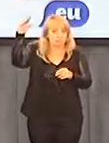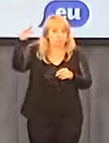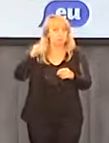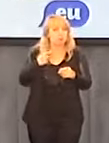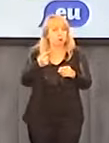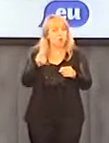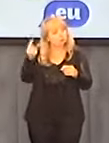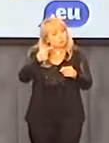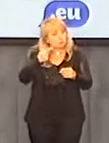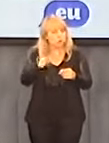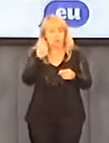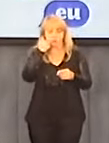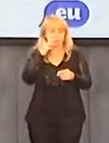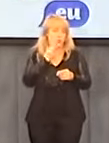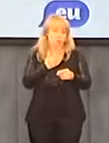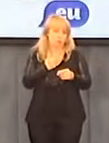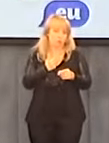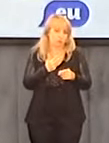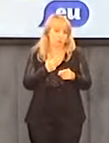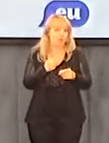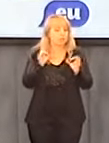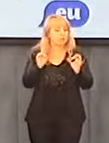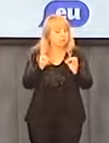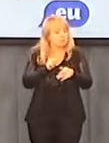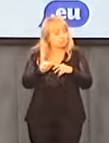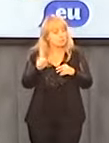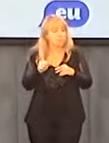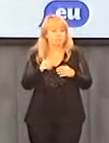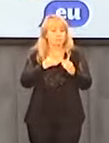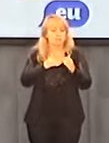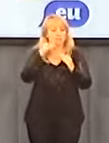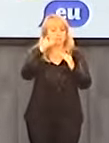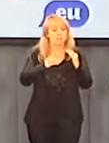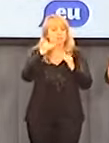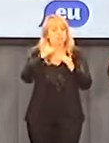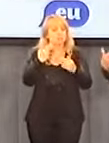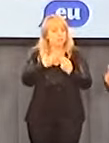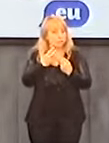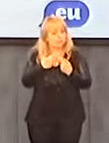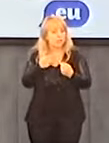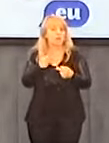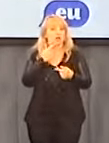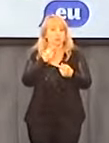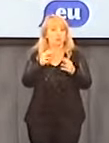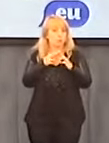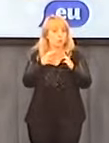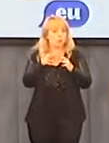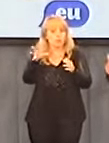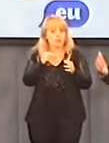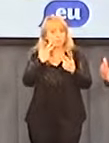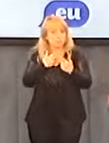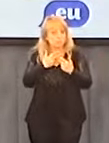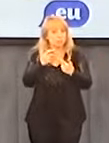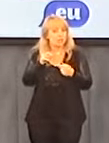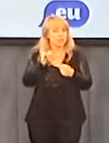ujawniają. Dzieje się to jeszcze na poziomie powiedzmy dziennikarzy. Oni się kontaktują z dziennikarzami,